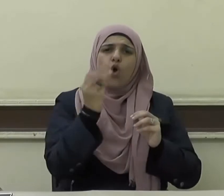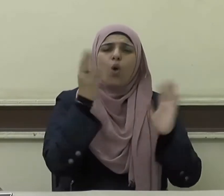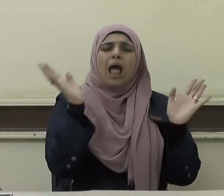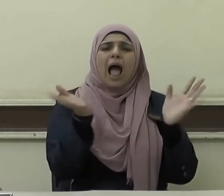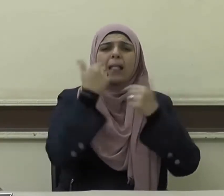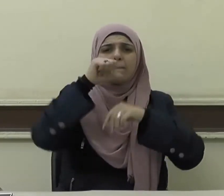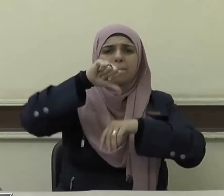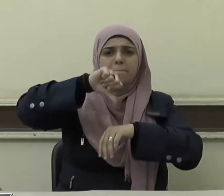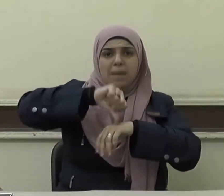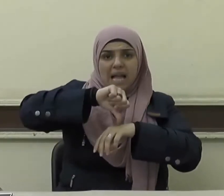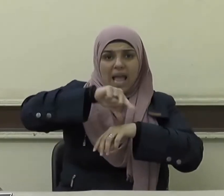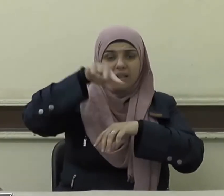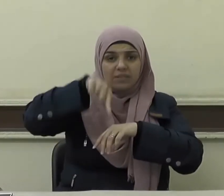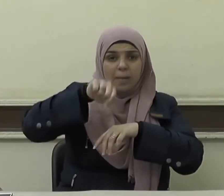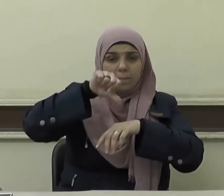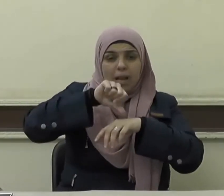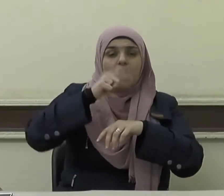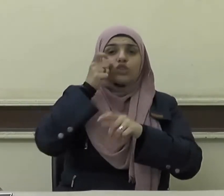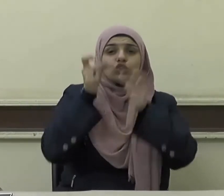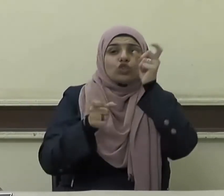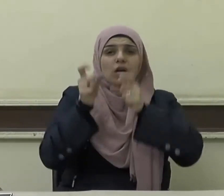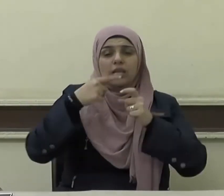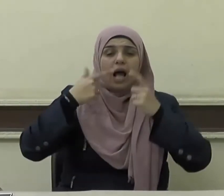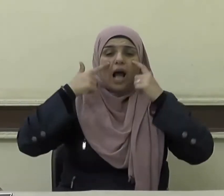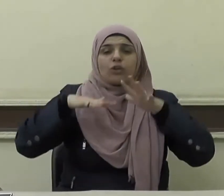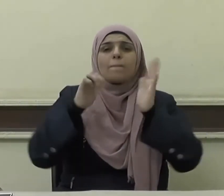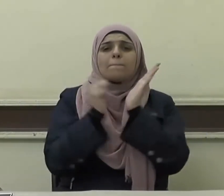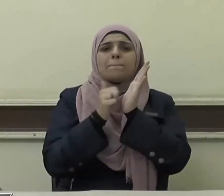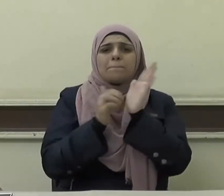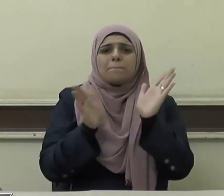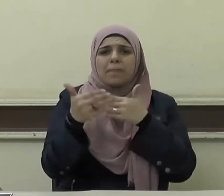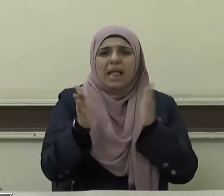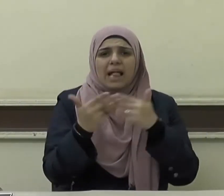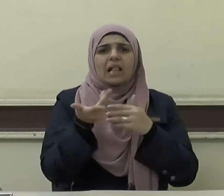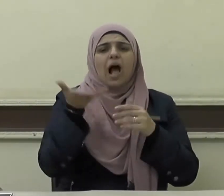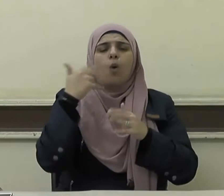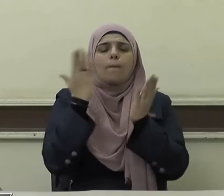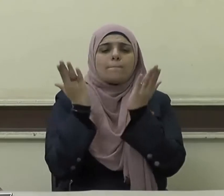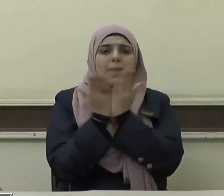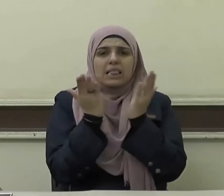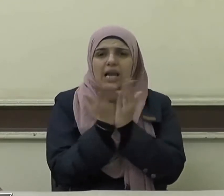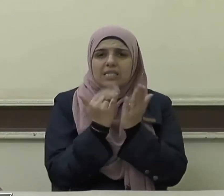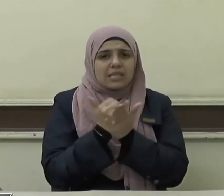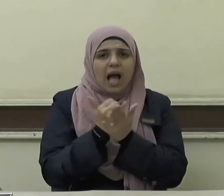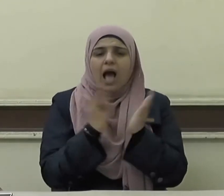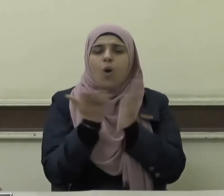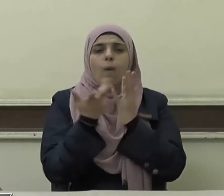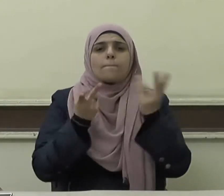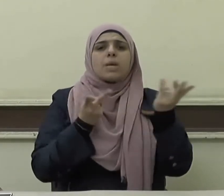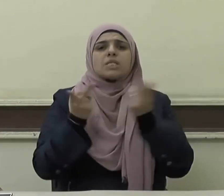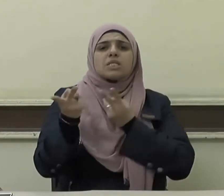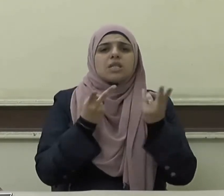فناء من فناء البيت والمدرسة والمصنع